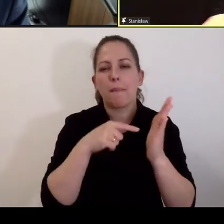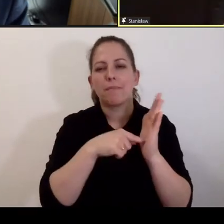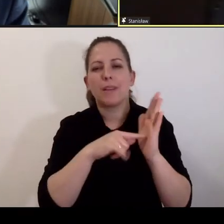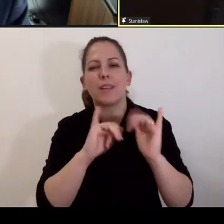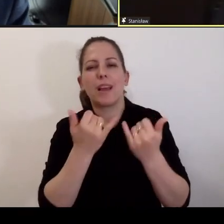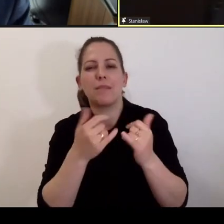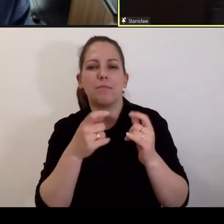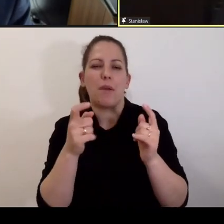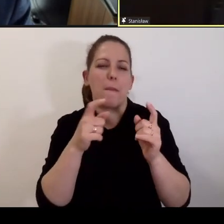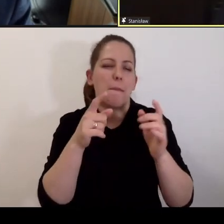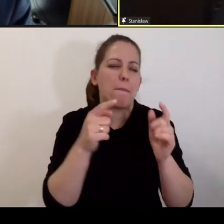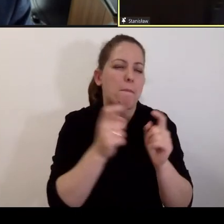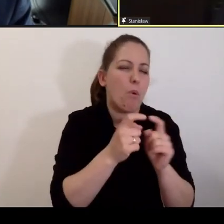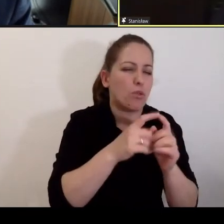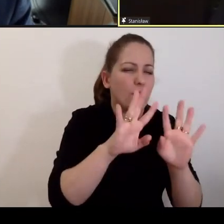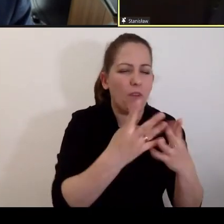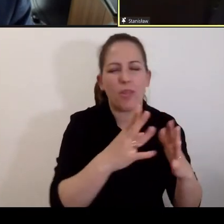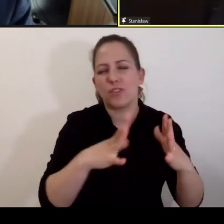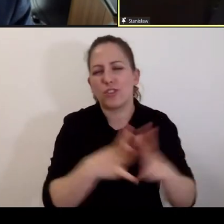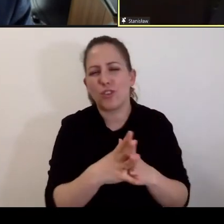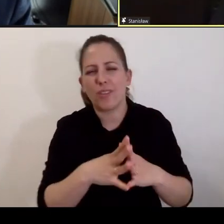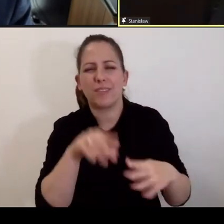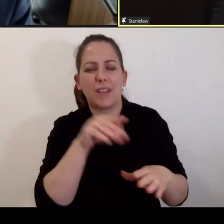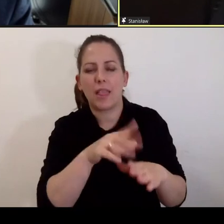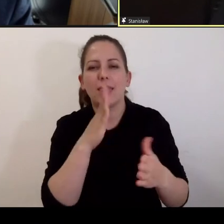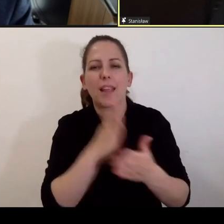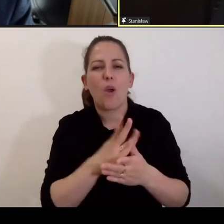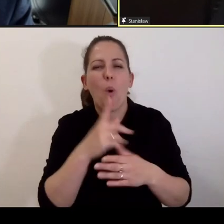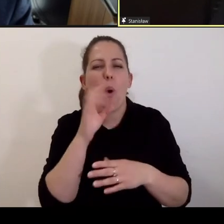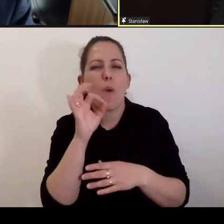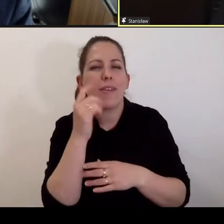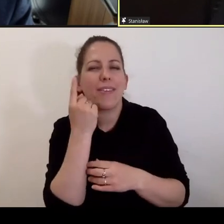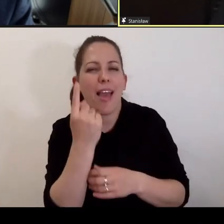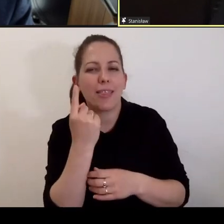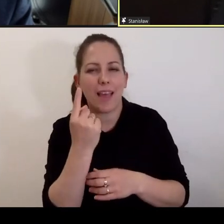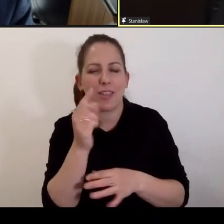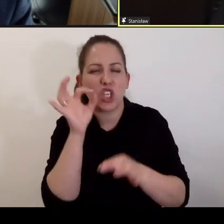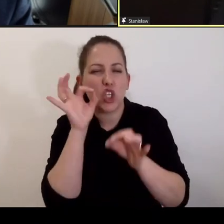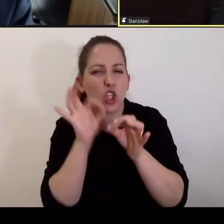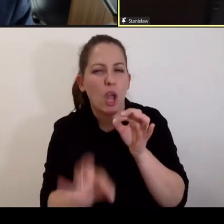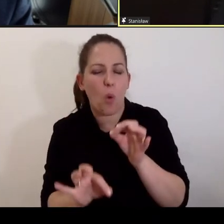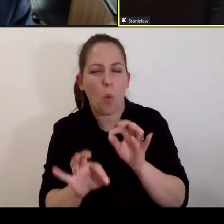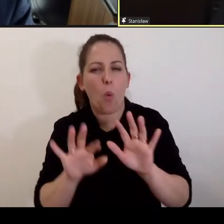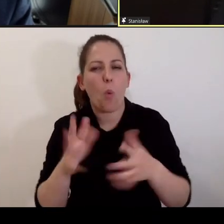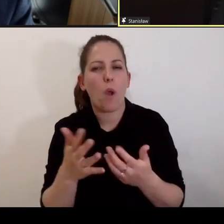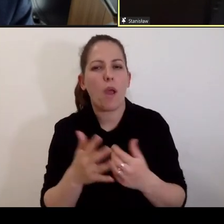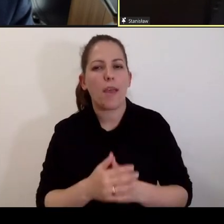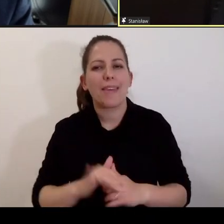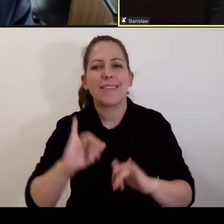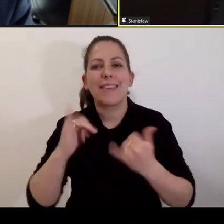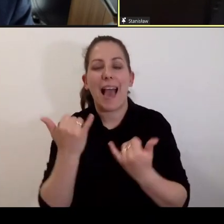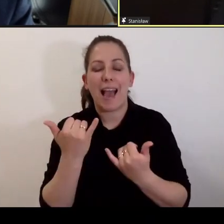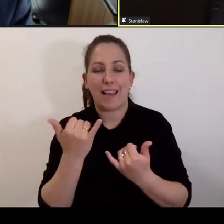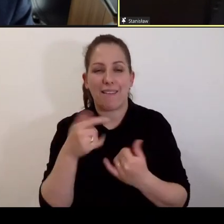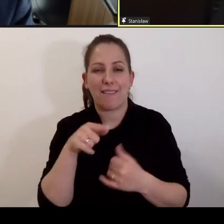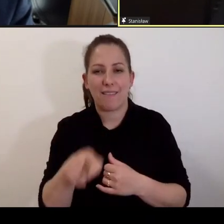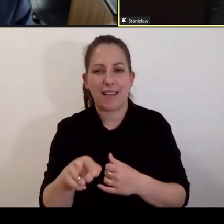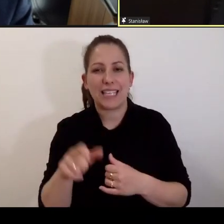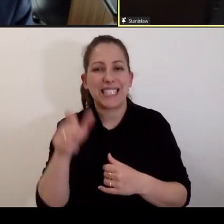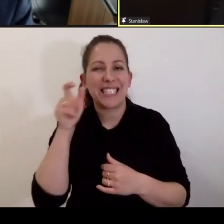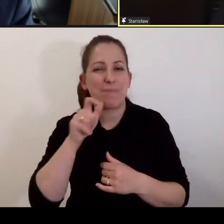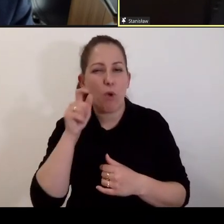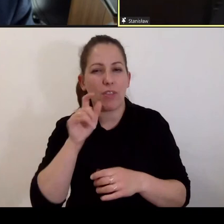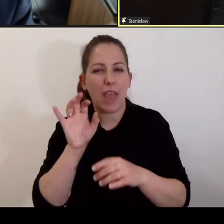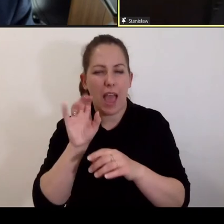do 9 Statutu Rzymskiego, tylko o jeden ważny szczegół, mianowicie jak przy zbrodni